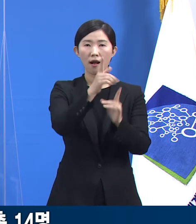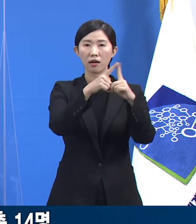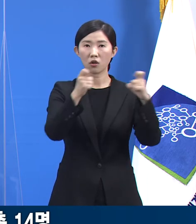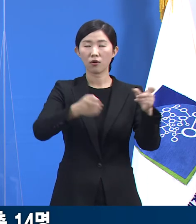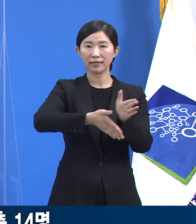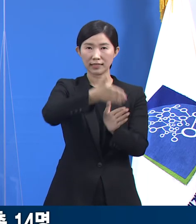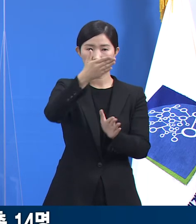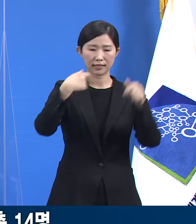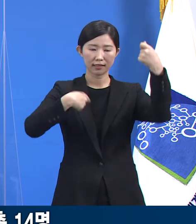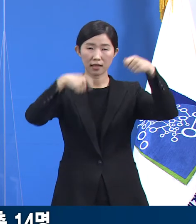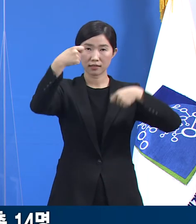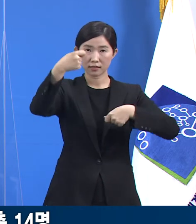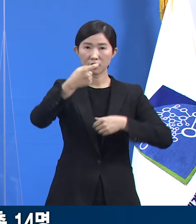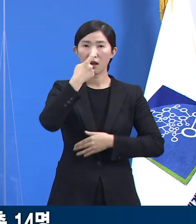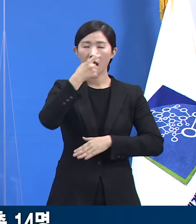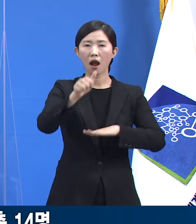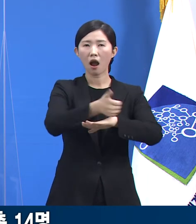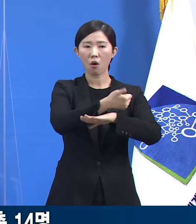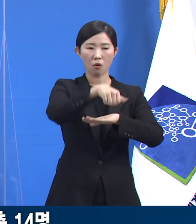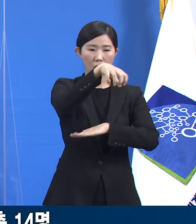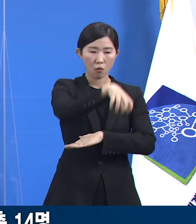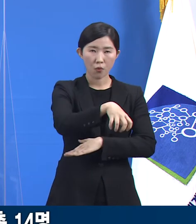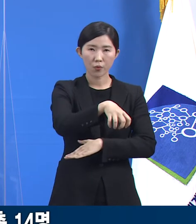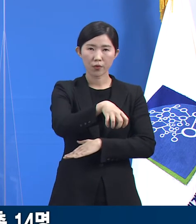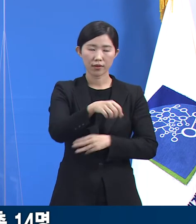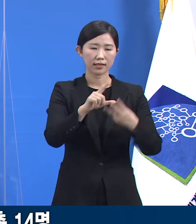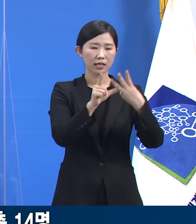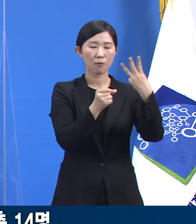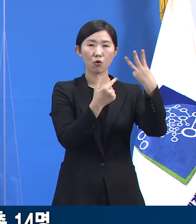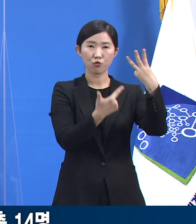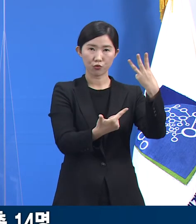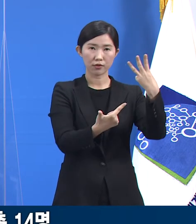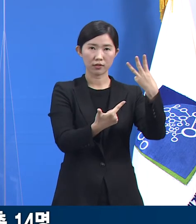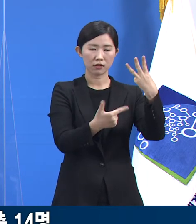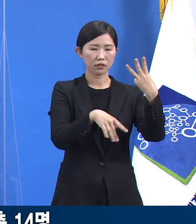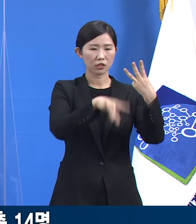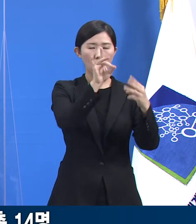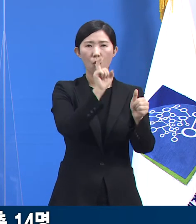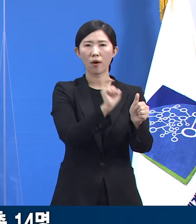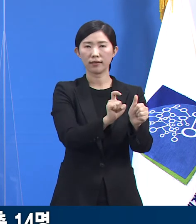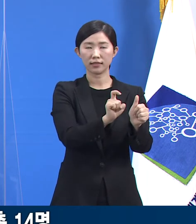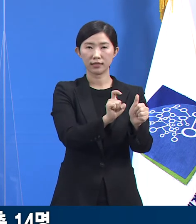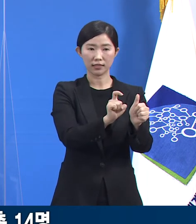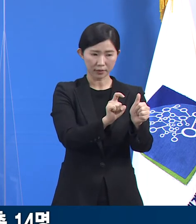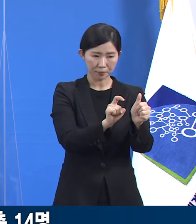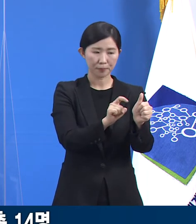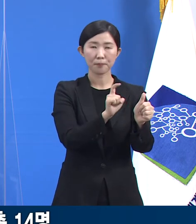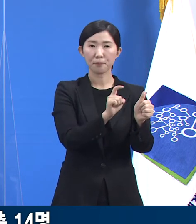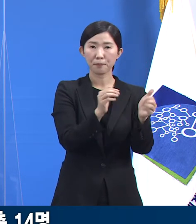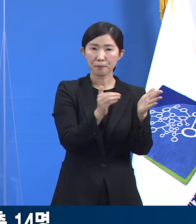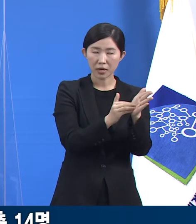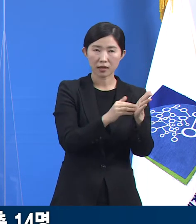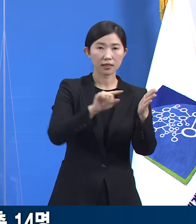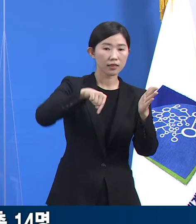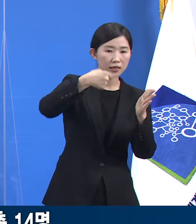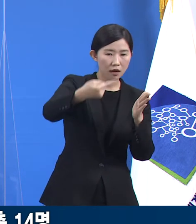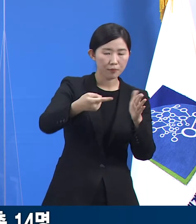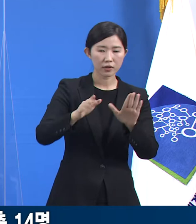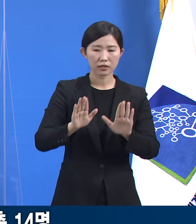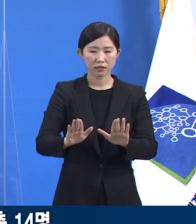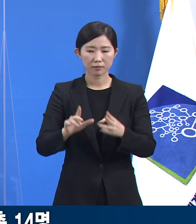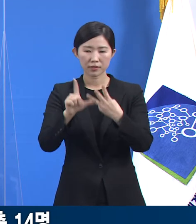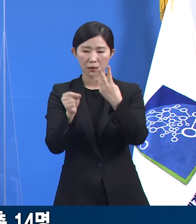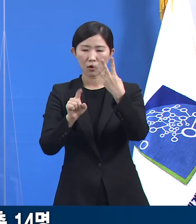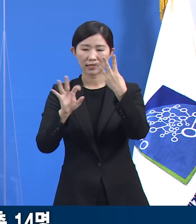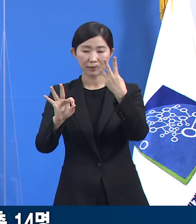댄스 교습 학원에서 지난 6일 최초 확진자 1명이 발생한 이후 10일까지 13명이